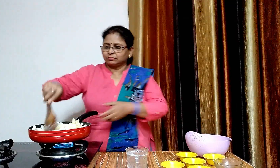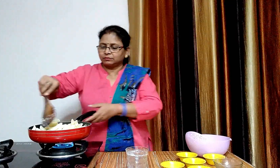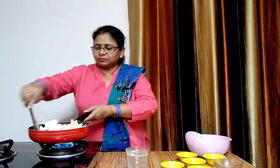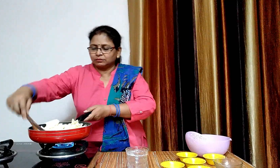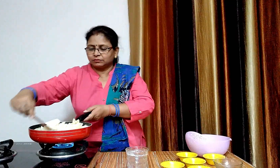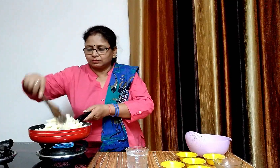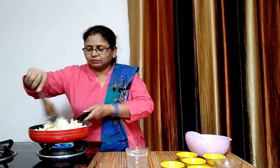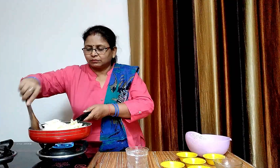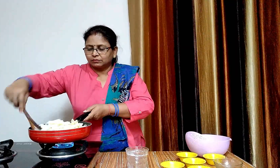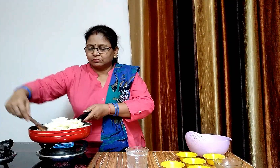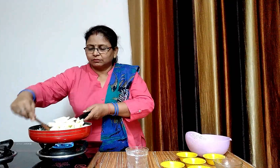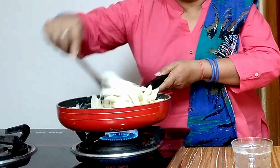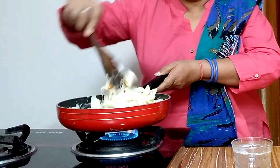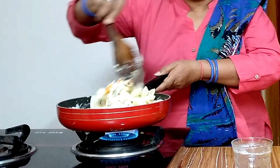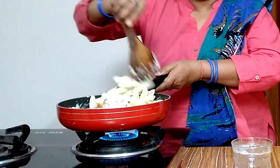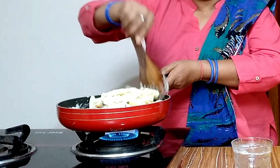और सभी को अच्छे से मिला लेंगे